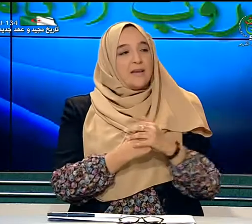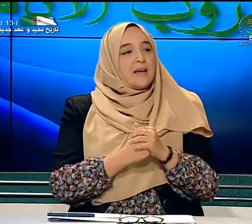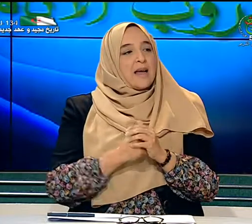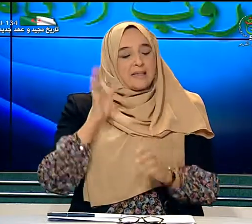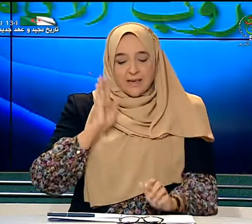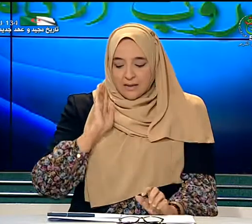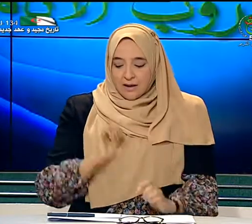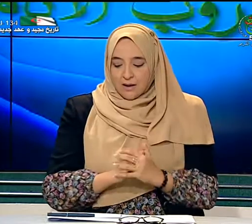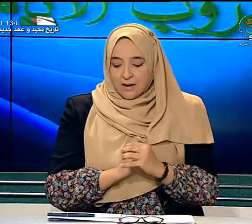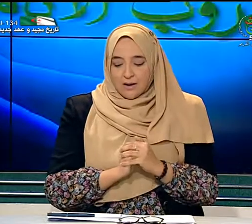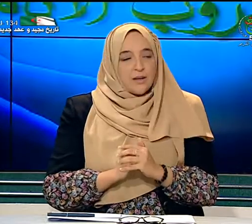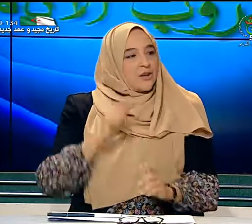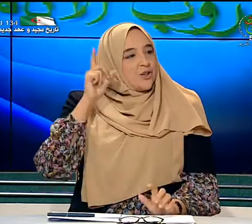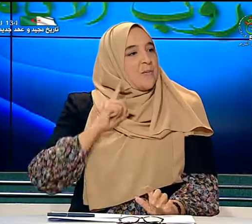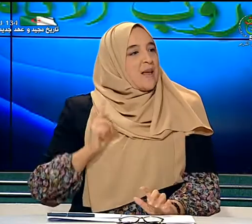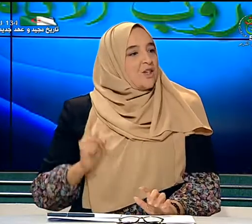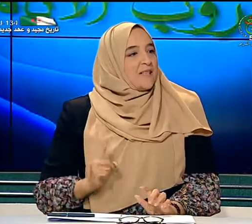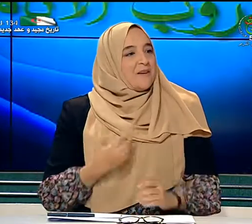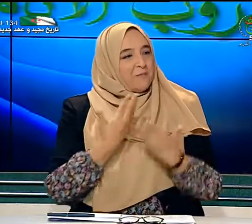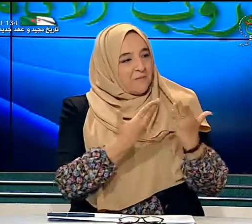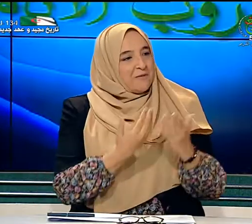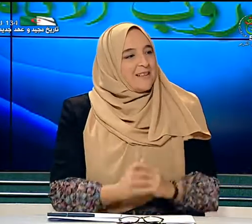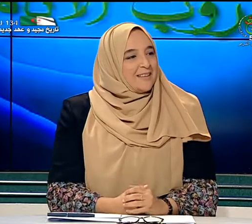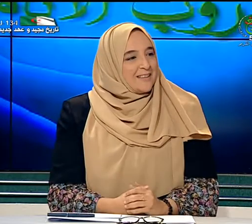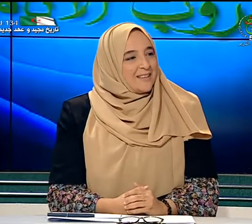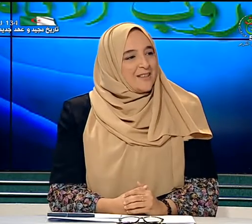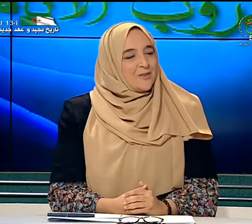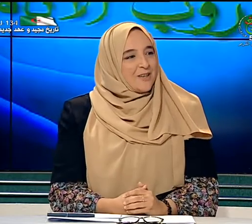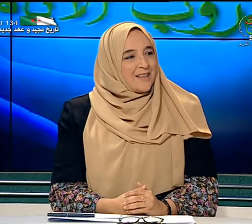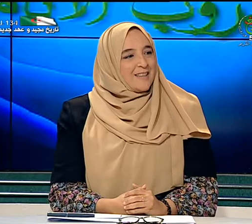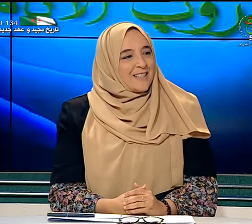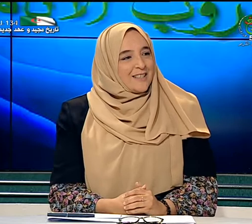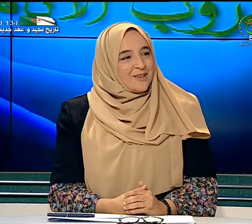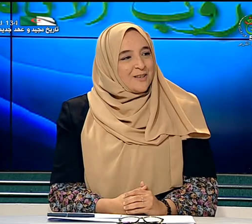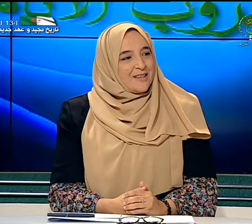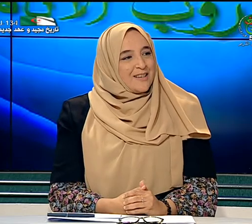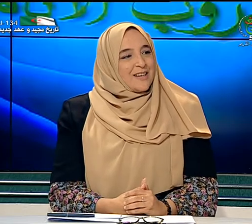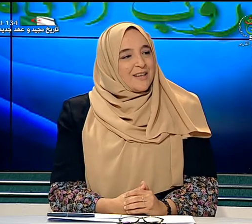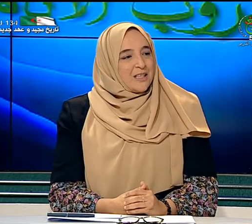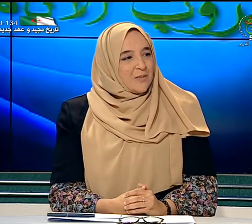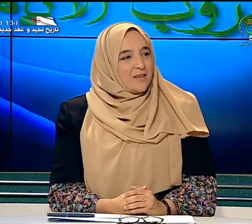السيدة شملال جازية تفضلي شكرا على الاستضافة اسمي